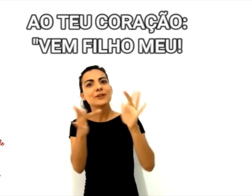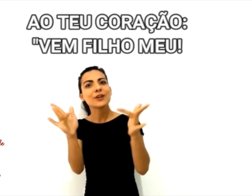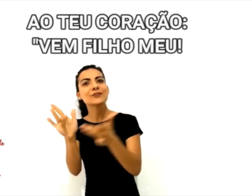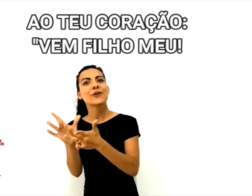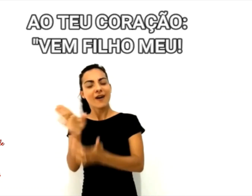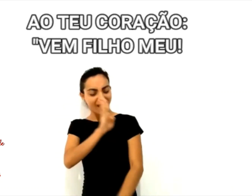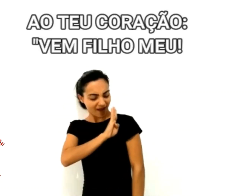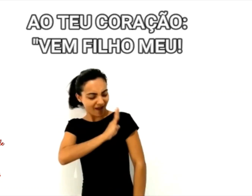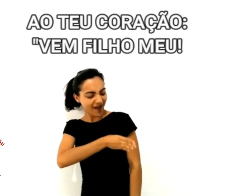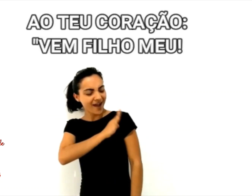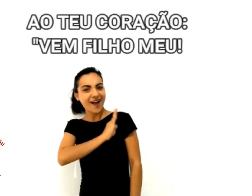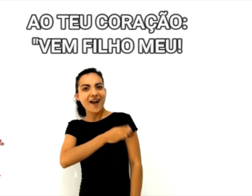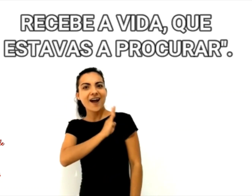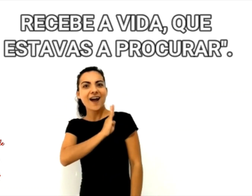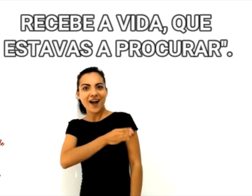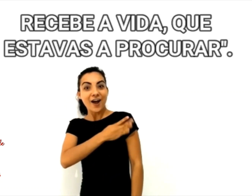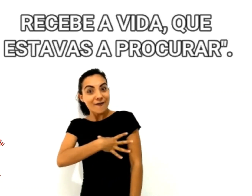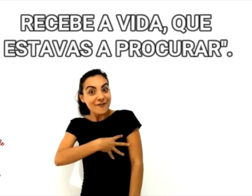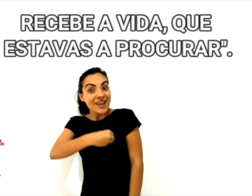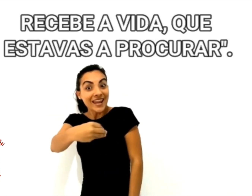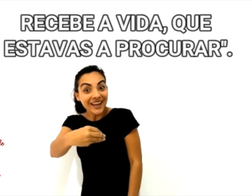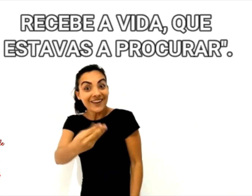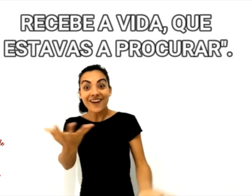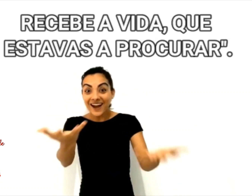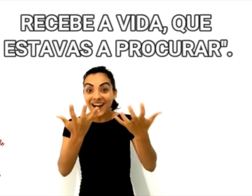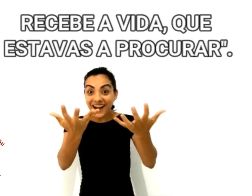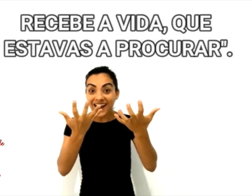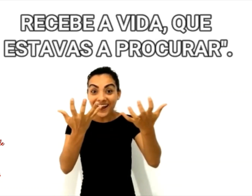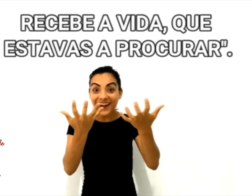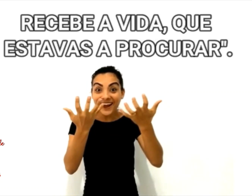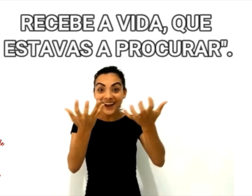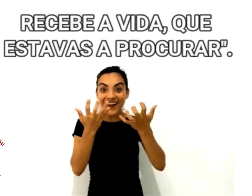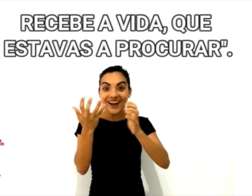meu, recebe a vida,